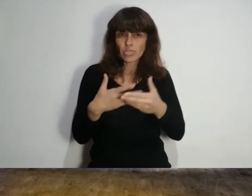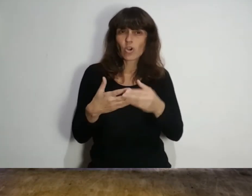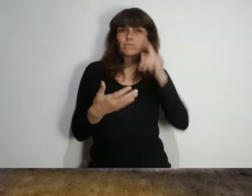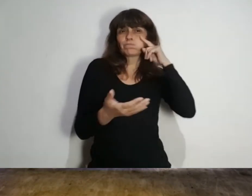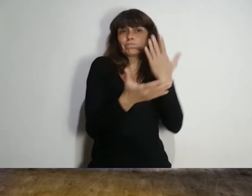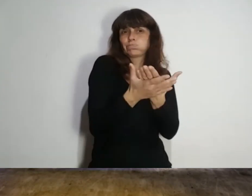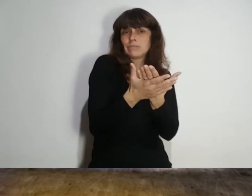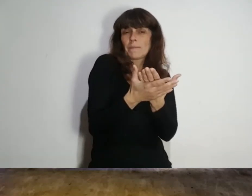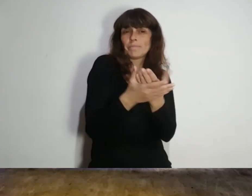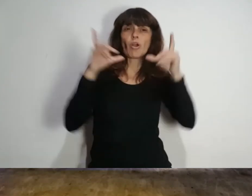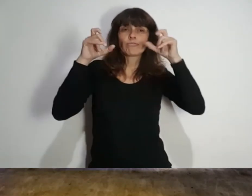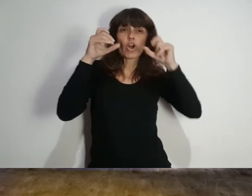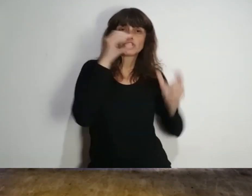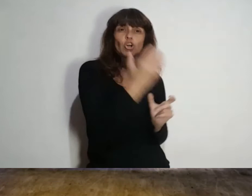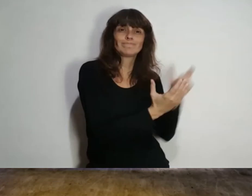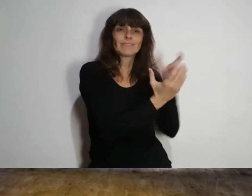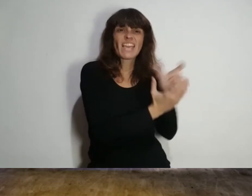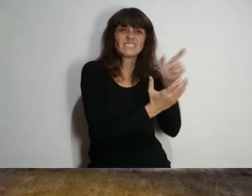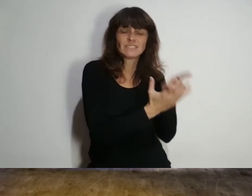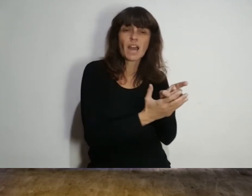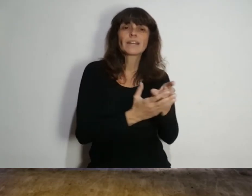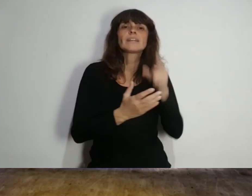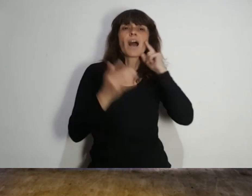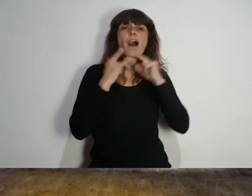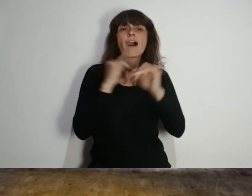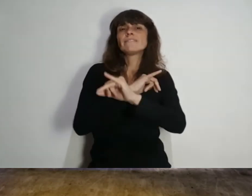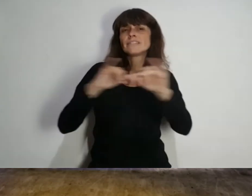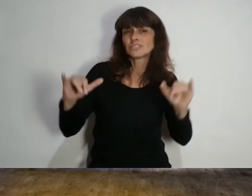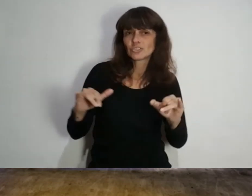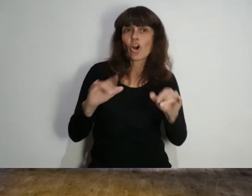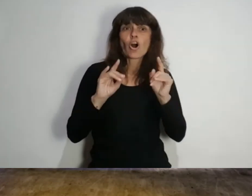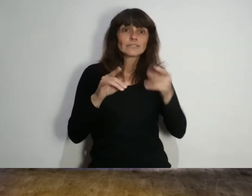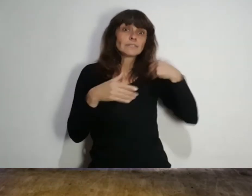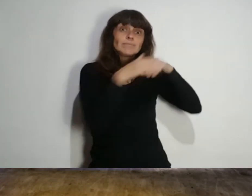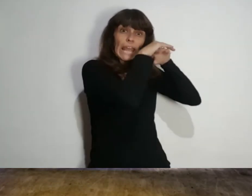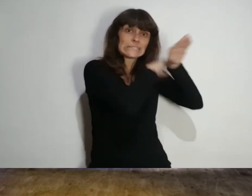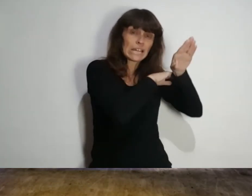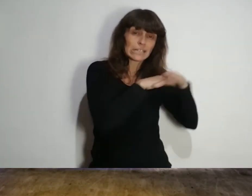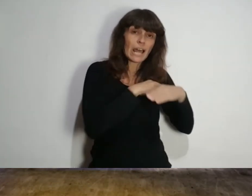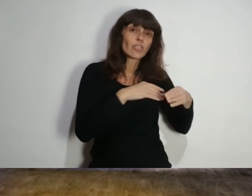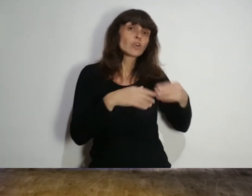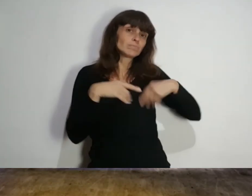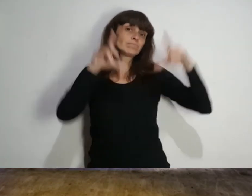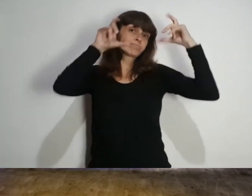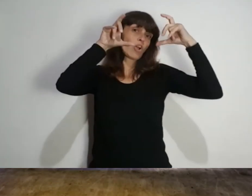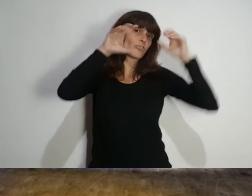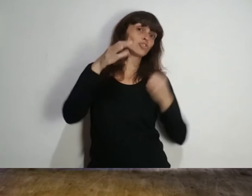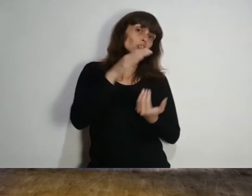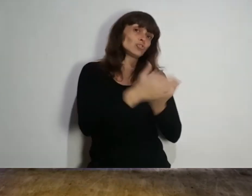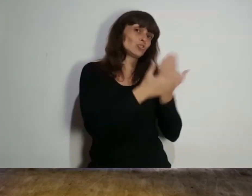futbolista publicó una foto en sus redes sociales y envió un mensaje desde la cama del centro donde es atendido la